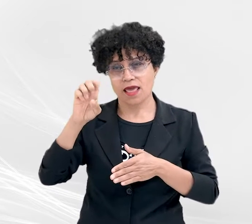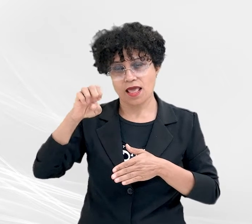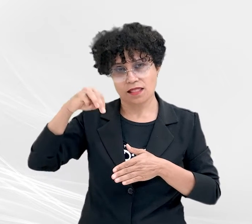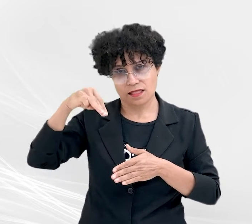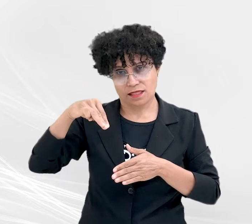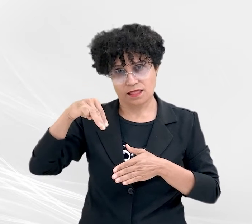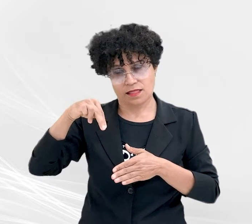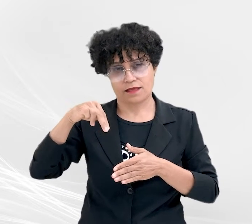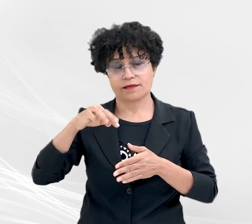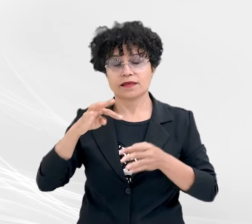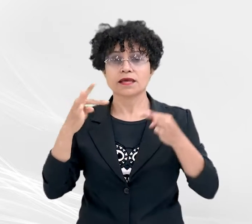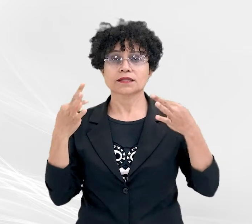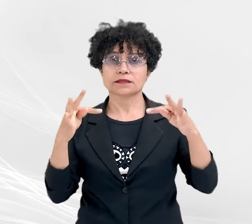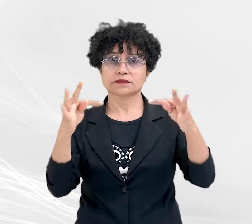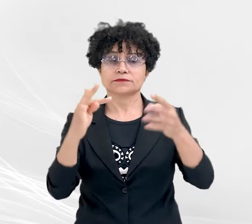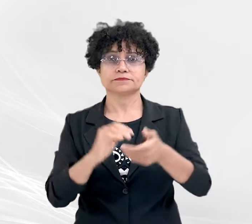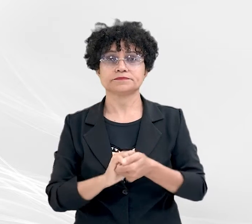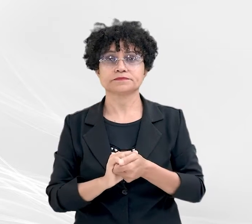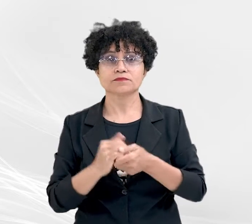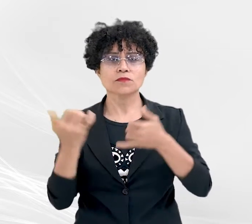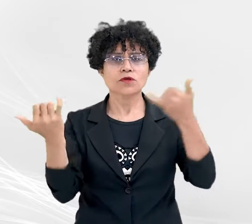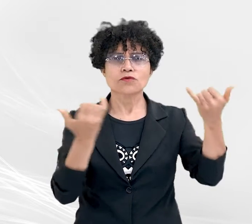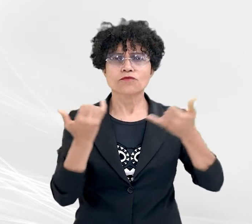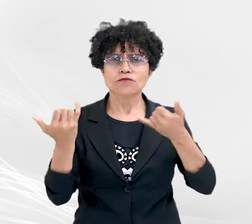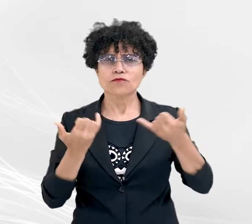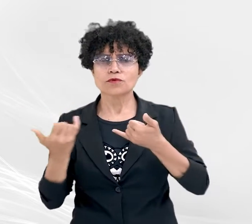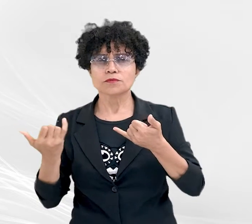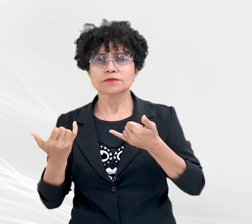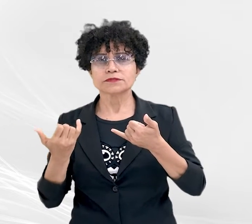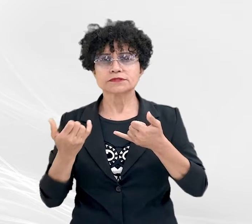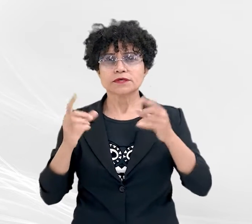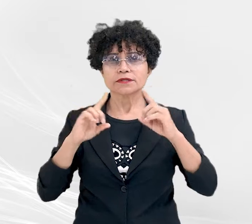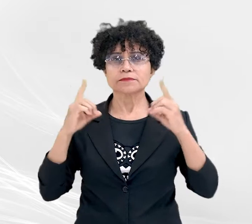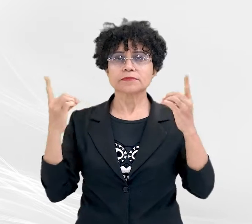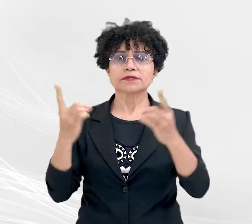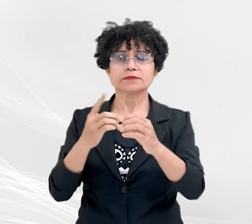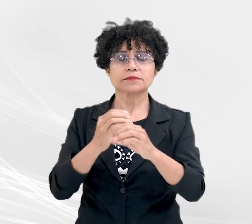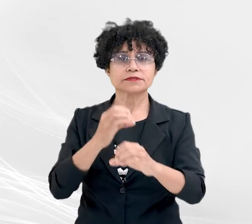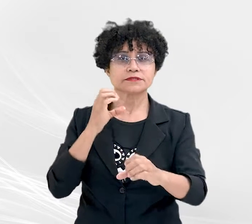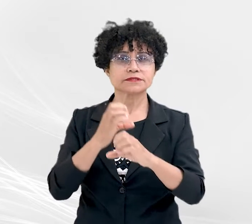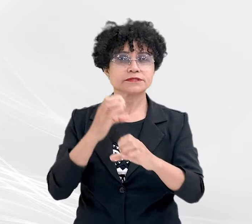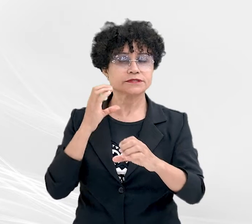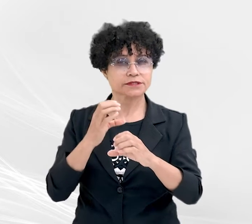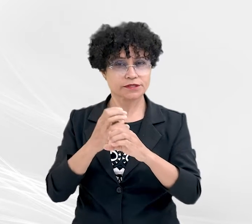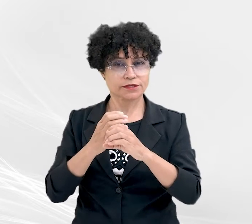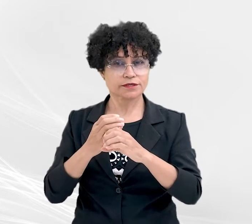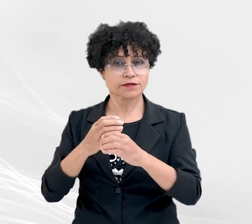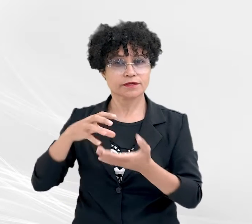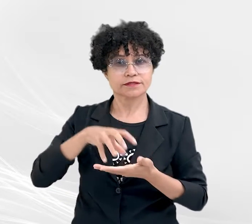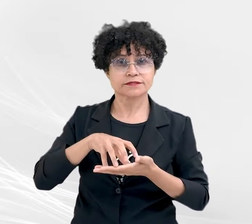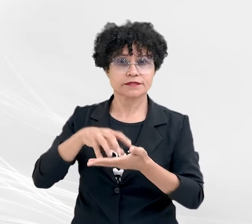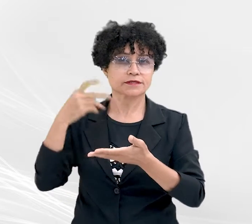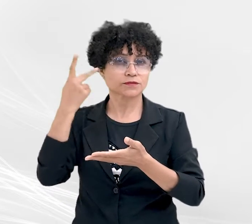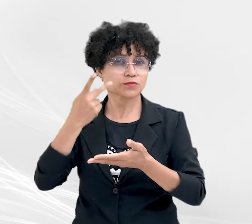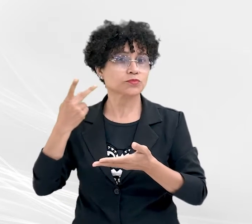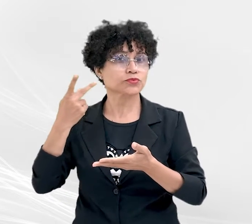De acordo com informações do Departamento de Engenharia, a sede das promotorias de justiça da Capital e da PGJ